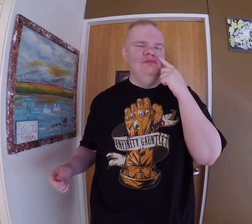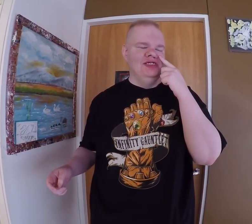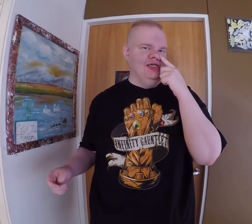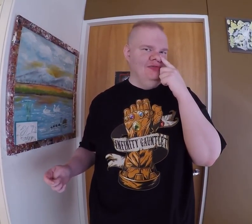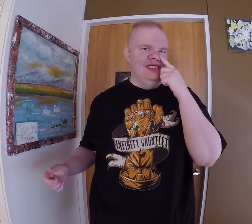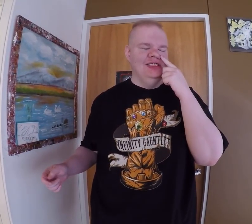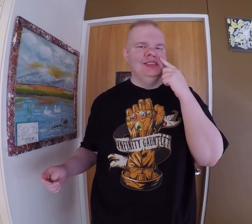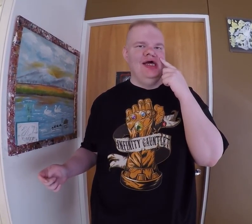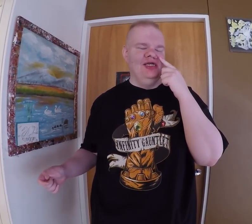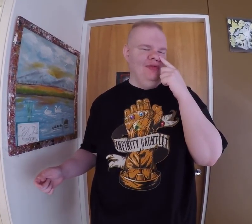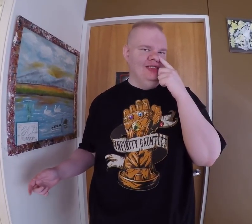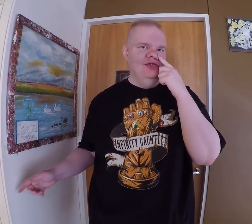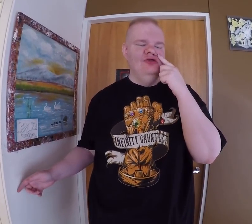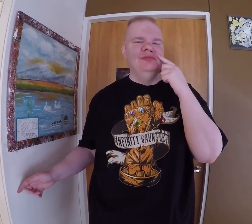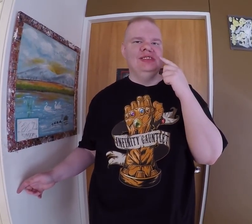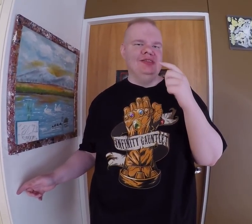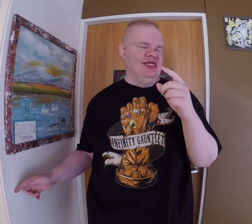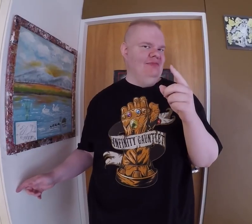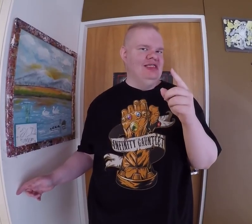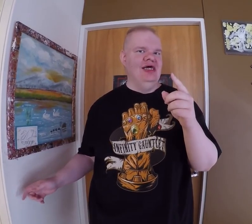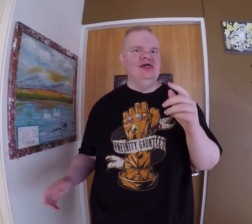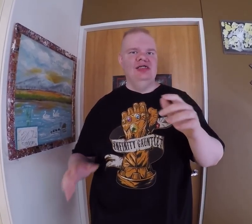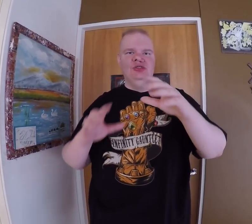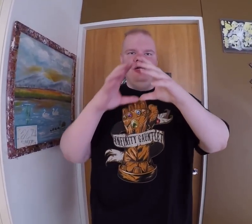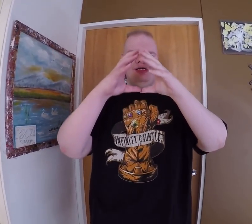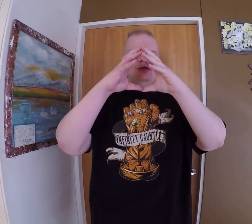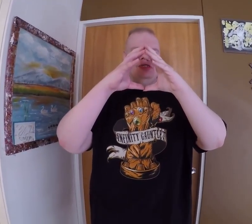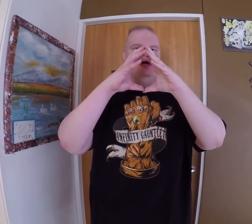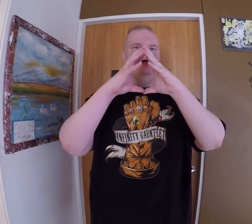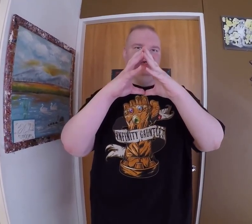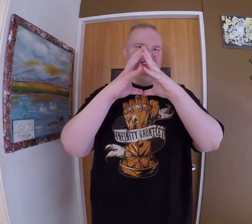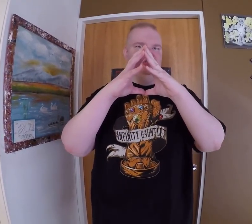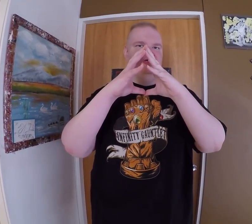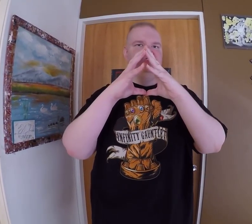mesonimaisin Strike Mate. No, I'm a strike mate, katsokaa, nauttikaa, enjoy it.